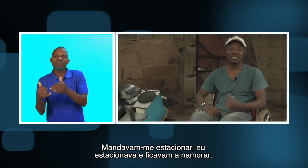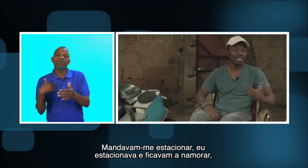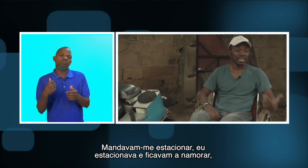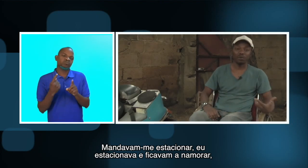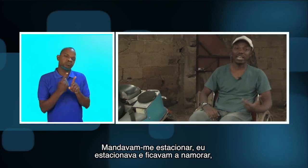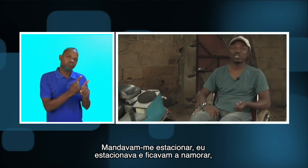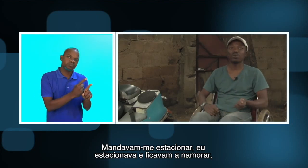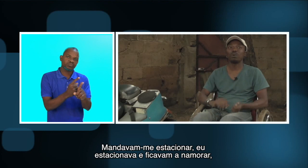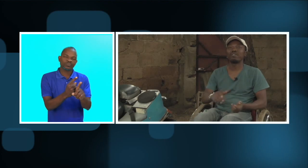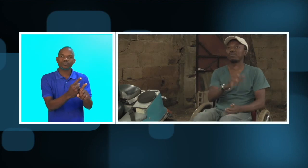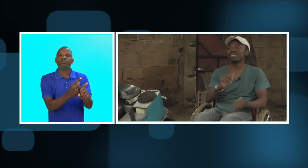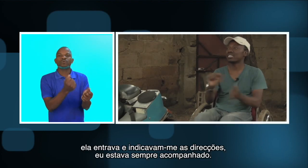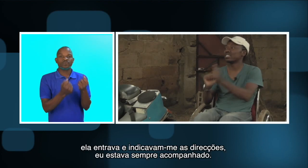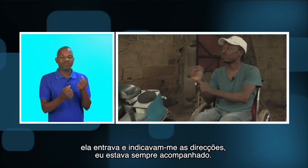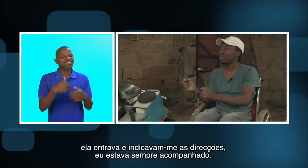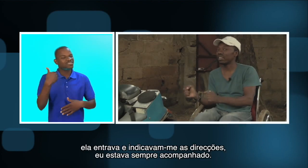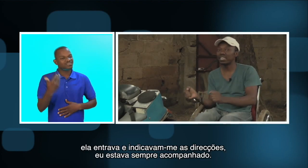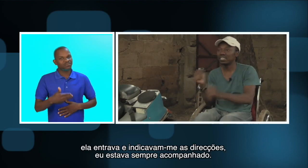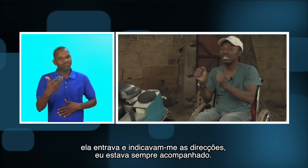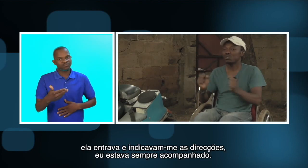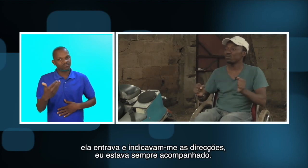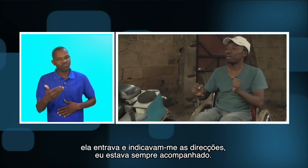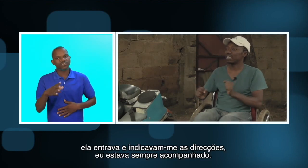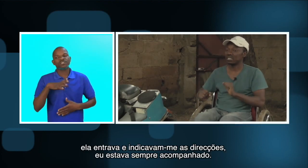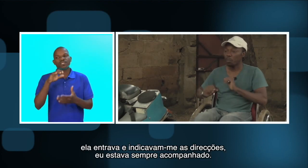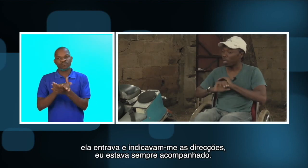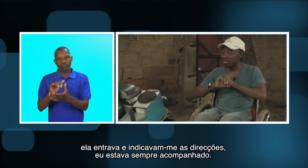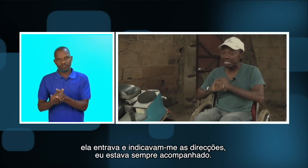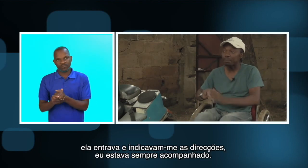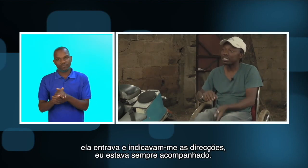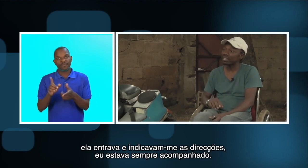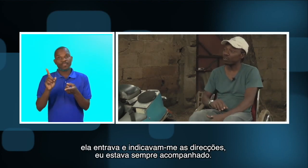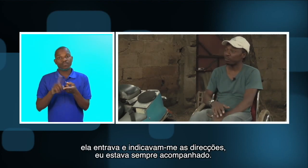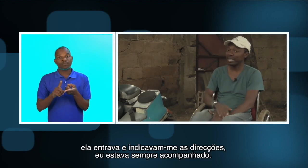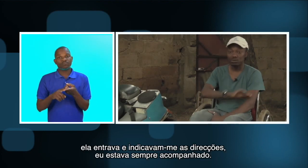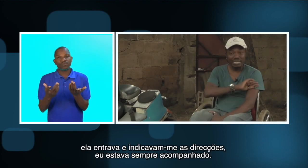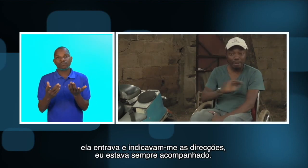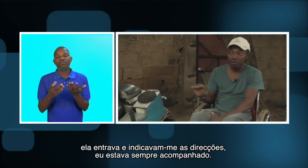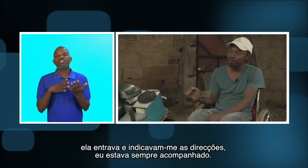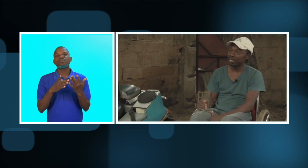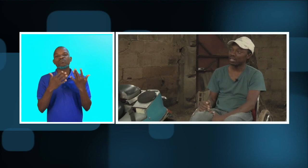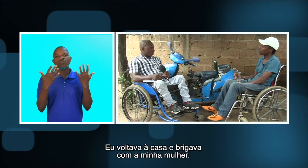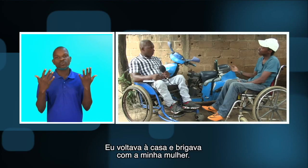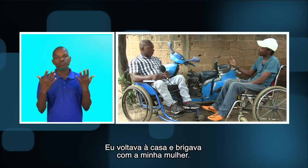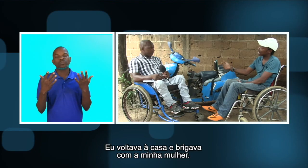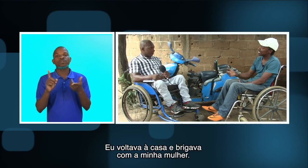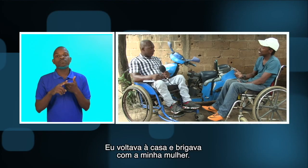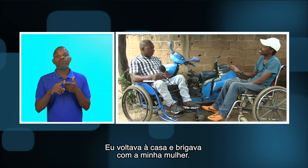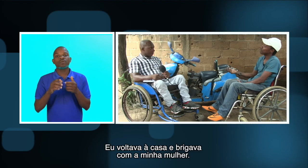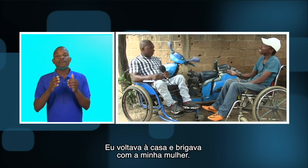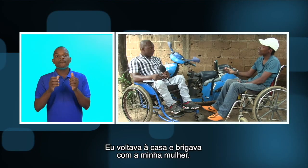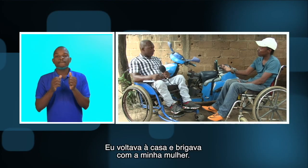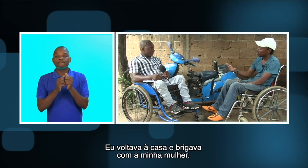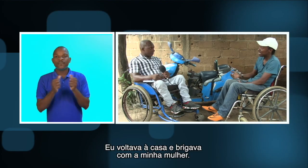mais ela entrou vamos assim eu estava a ir tudo mais eu sempre estava acompanhado sempre acompanhado eu voltava a